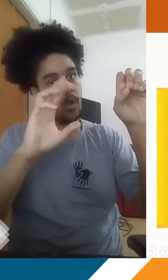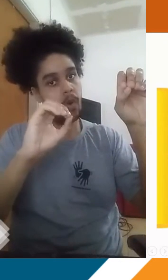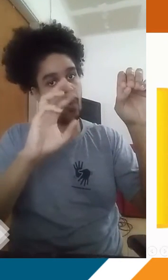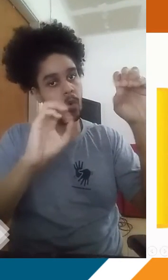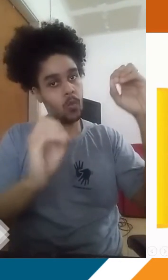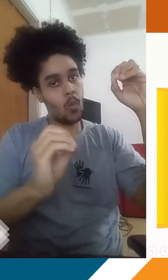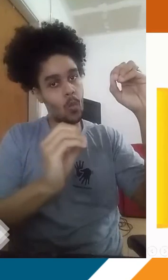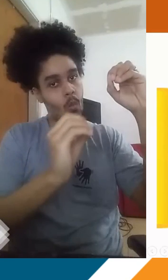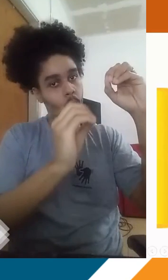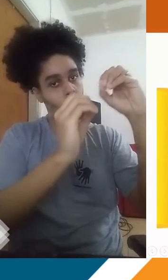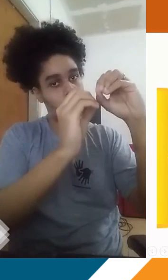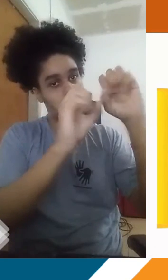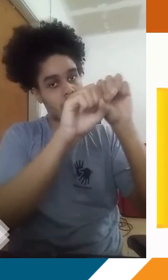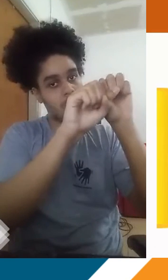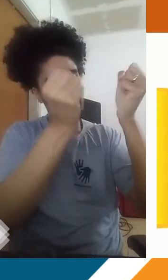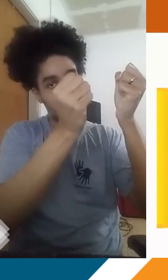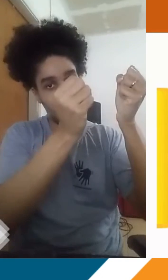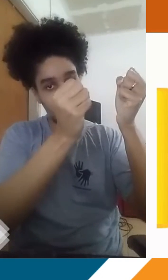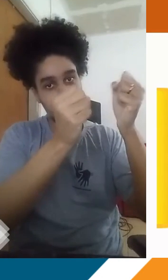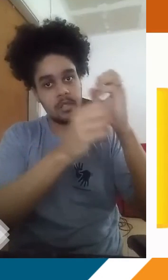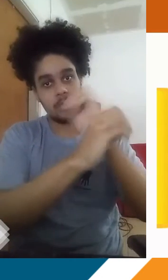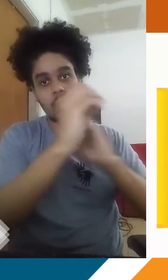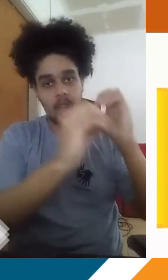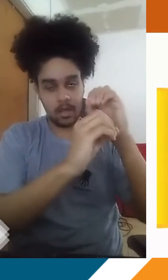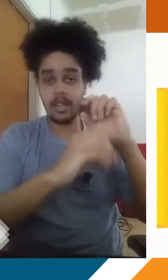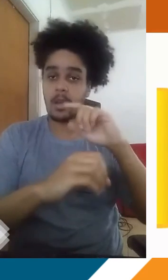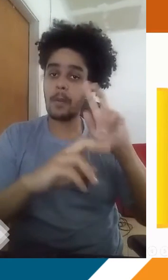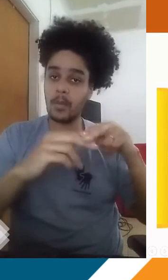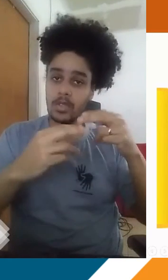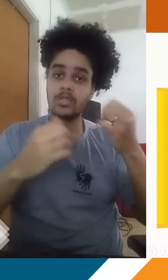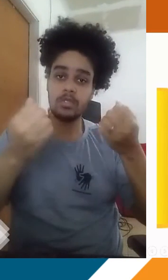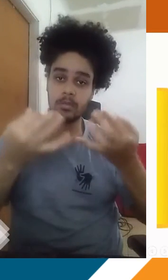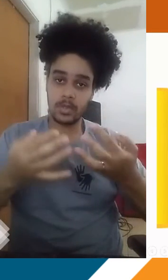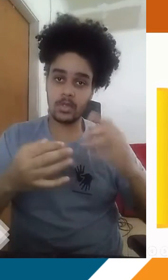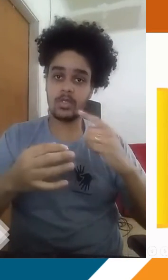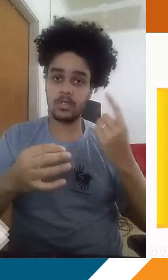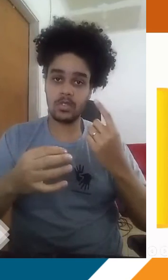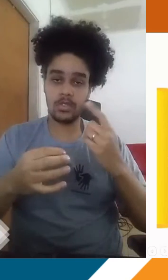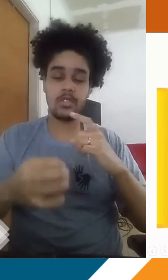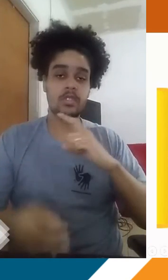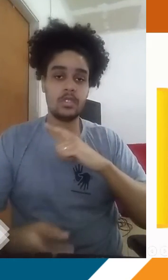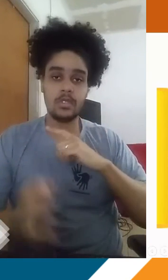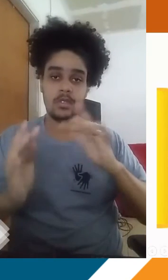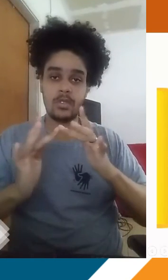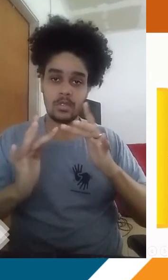desarticular, quebrar essa molécula. Então, é isso que explica a gente ter o contato do CFC